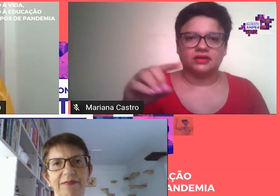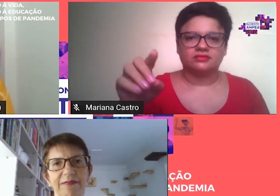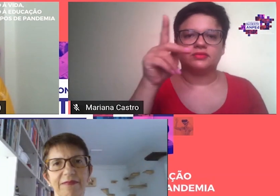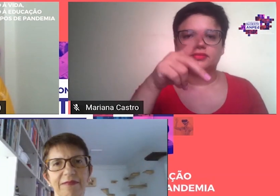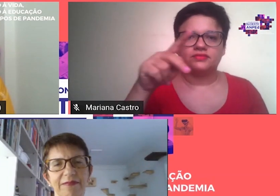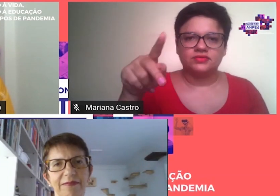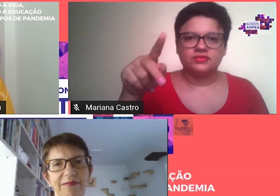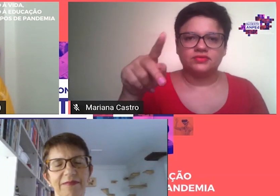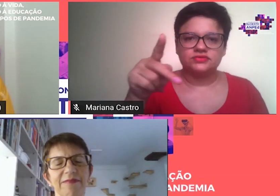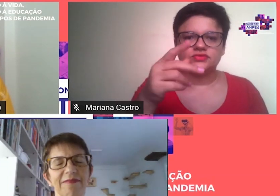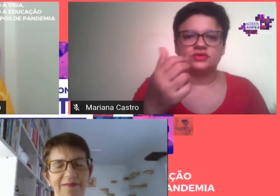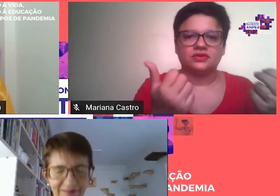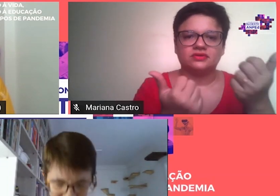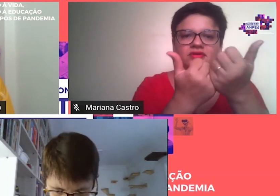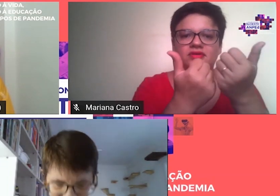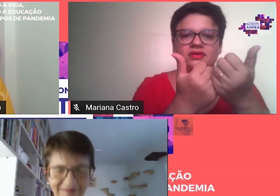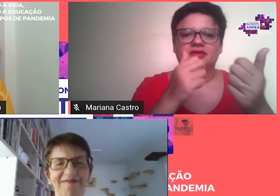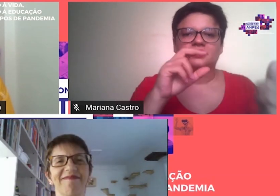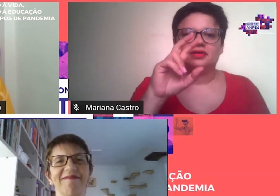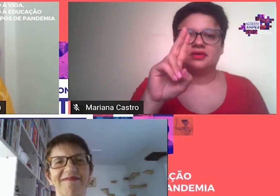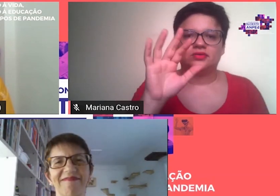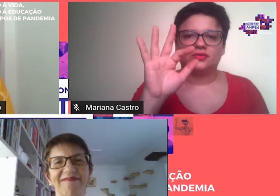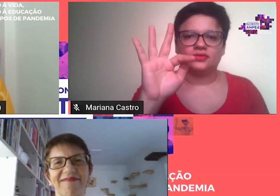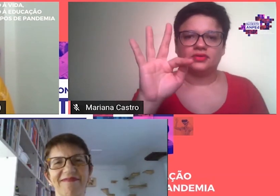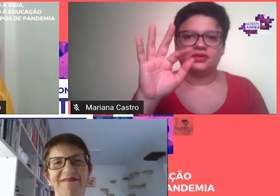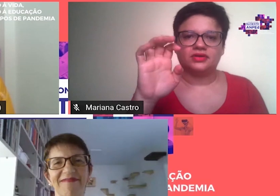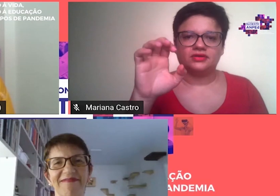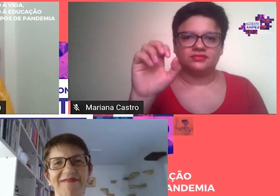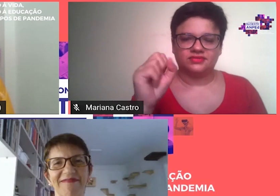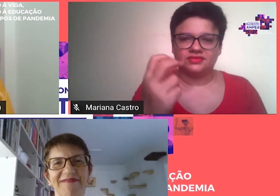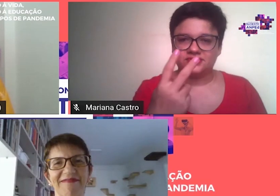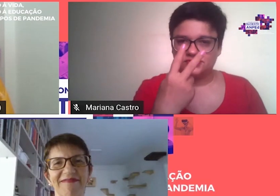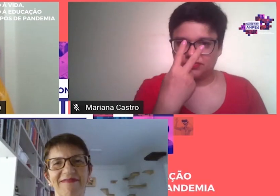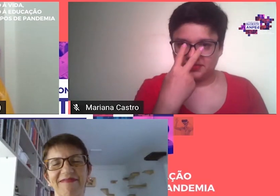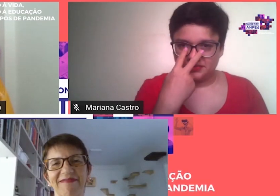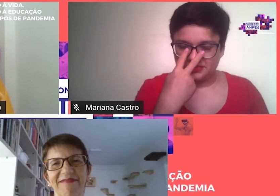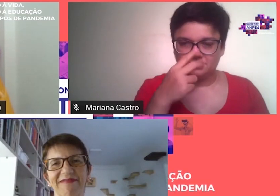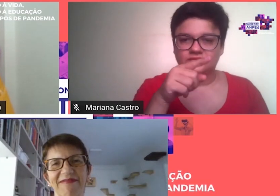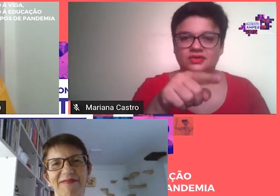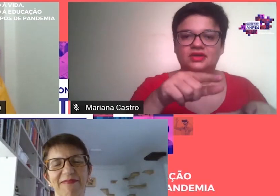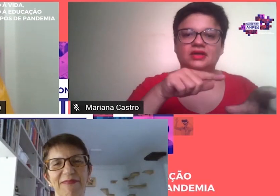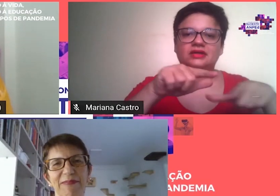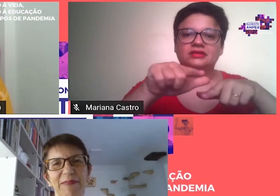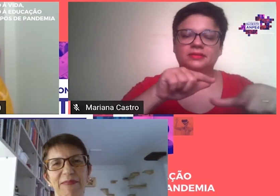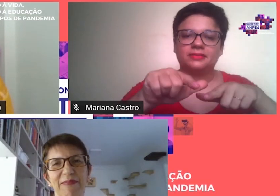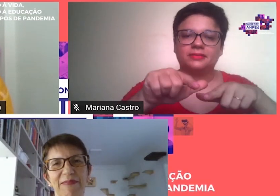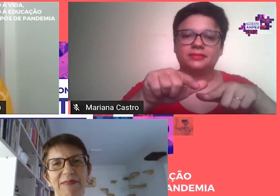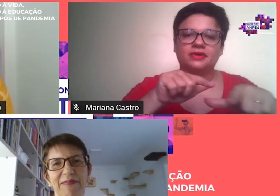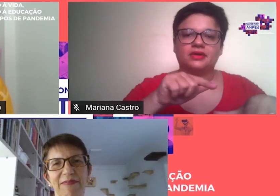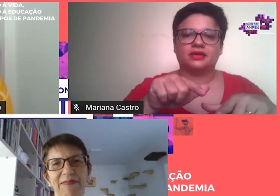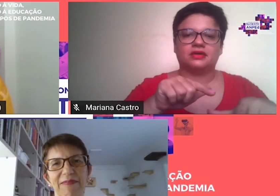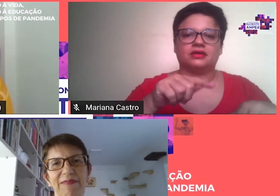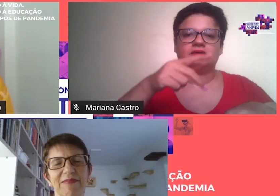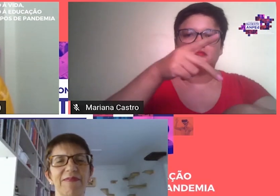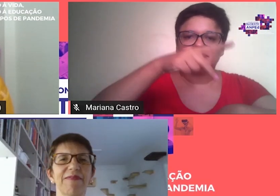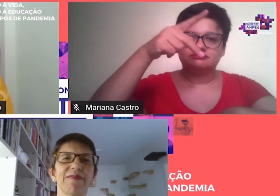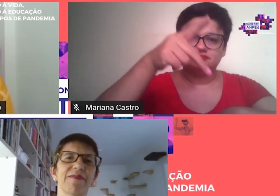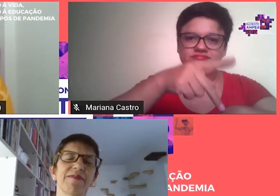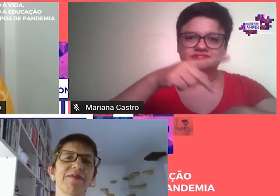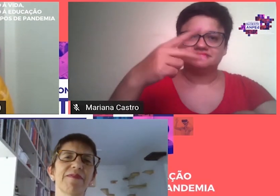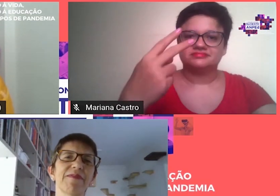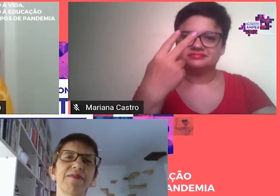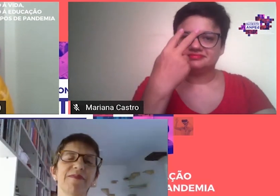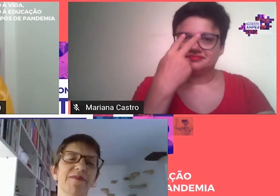Federal do Espírito Santo, atua no programa de pós-graduação e educação da Universidade Federal do Espírito Santo,